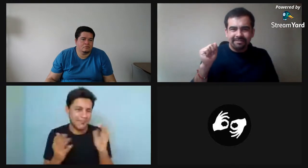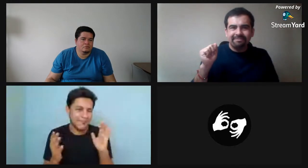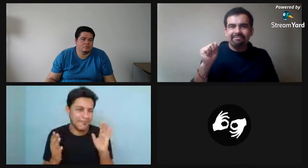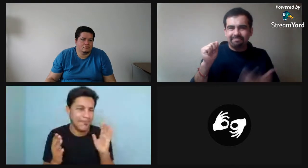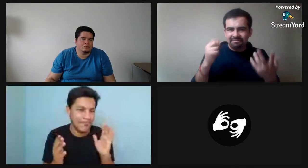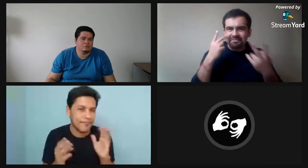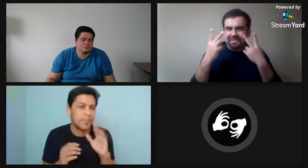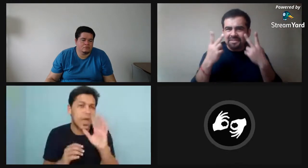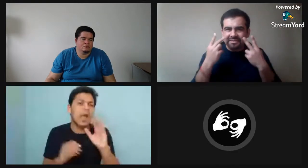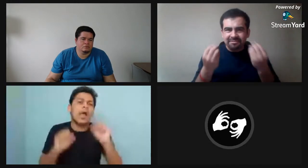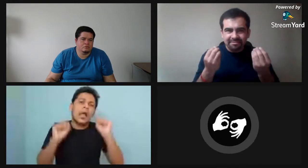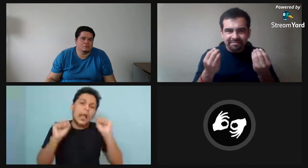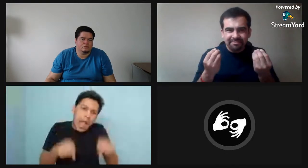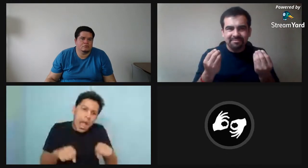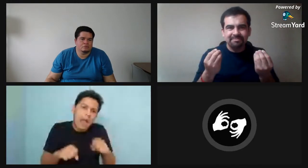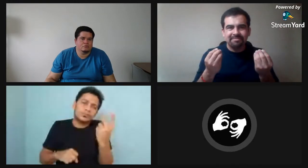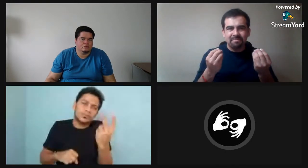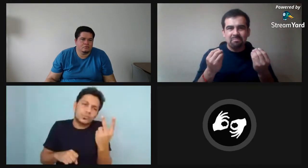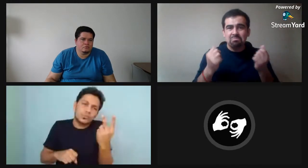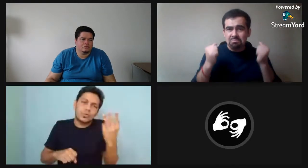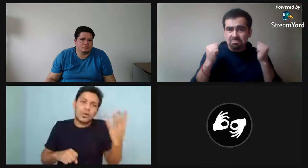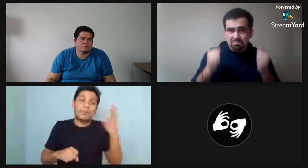Y eso tiene que ser parte de lo visual también.